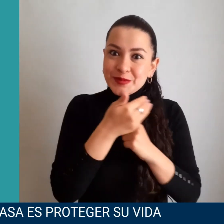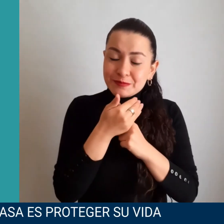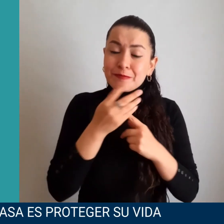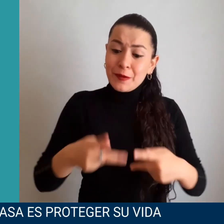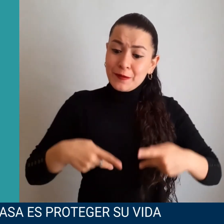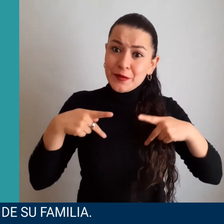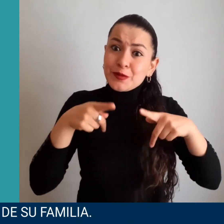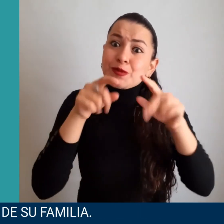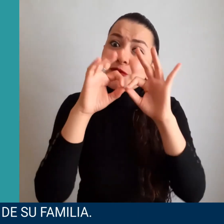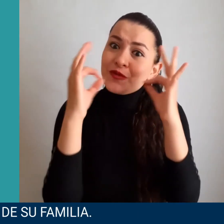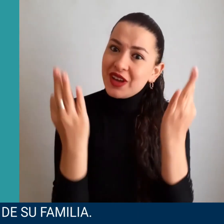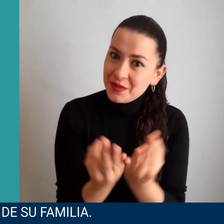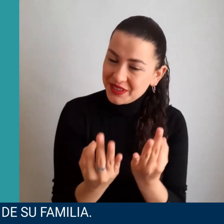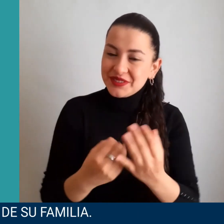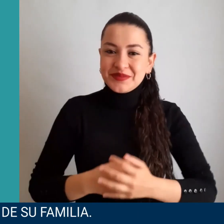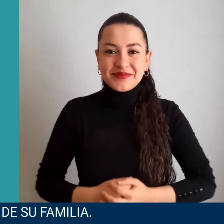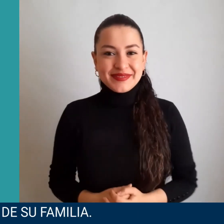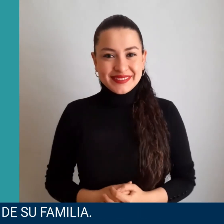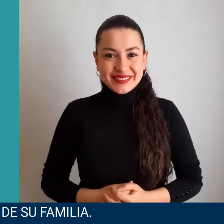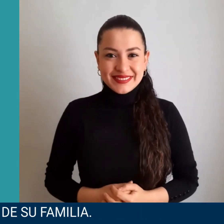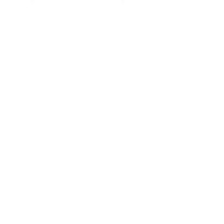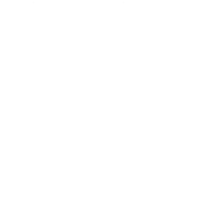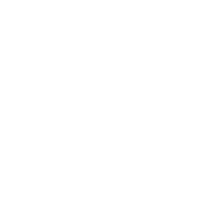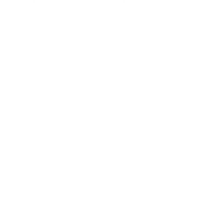proteger su vida y la de su familia.